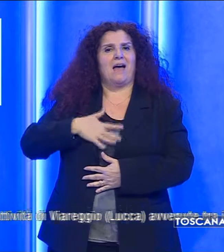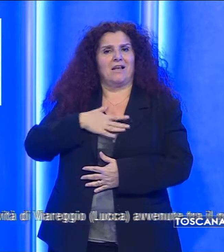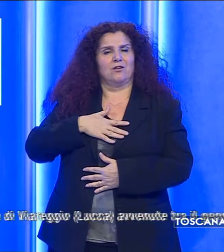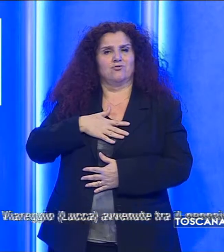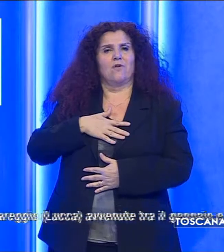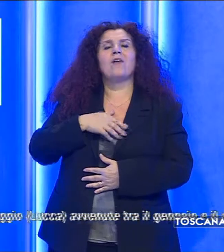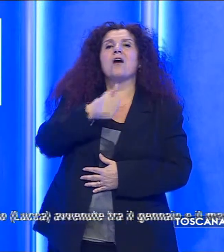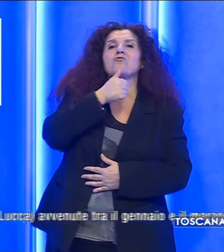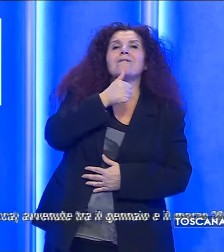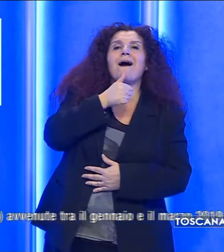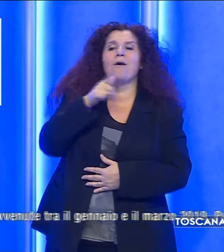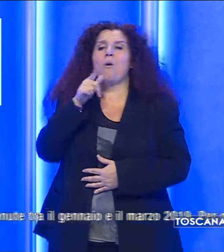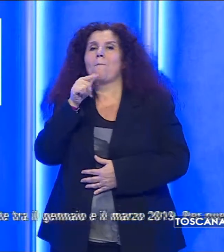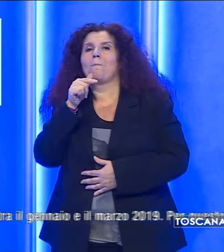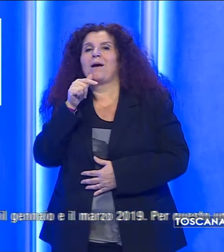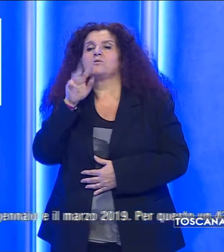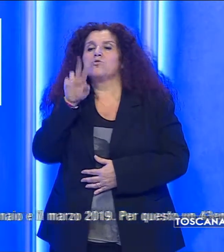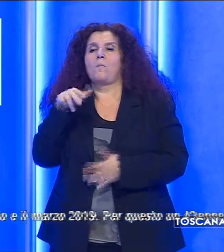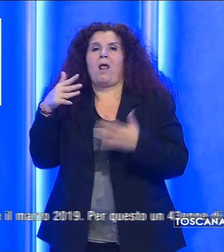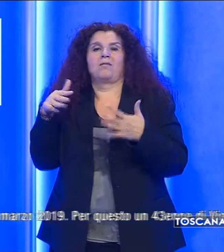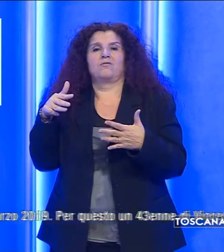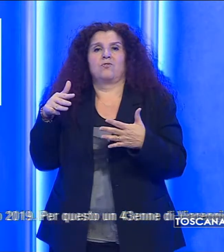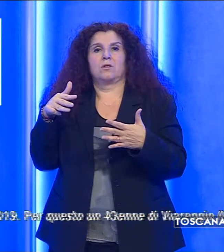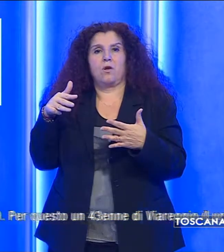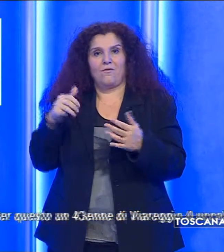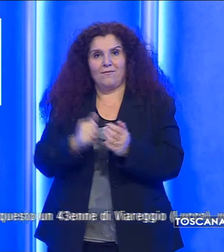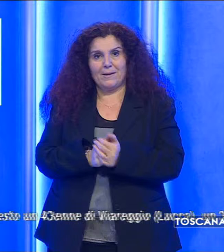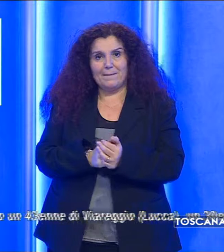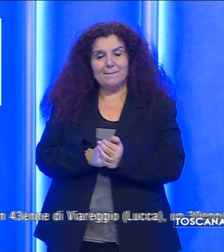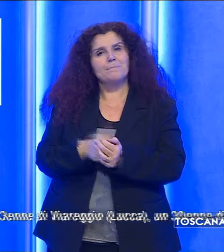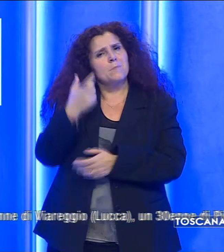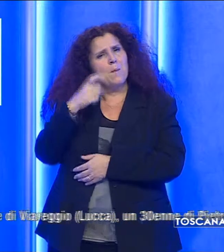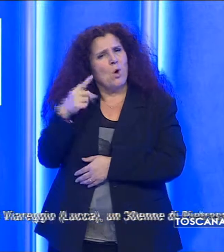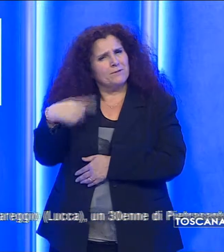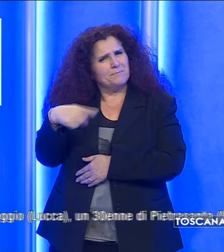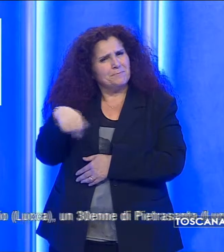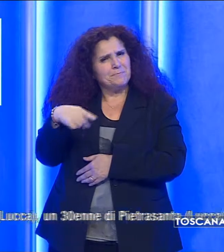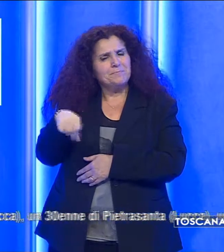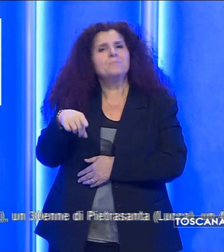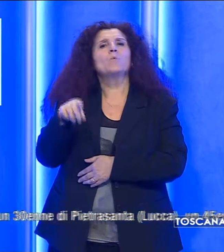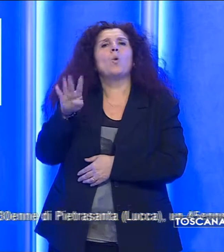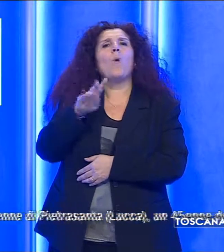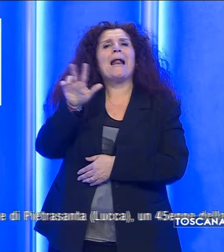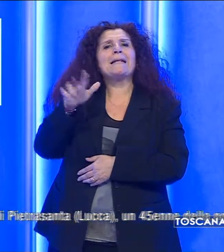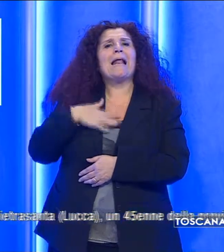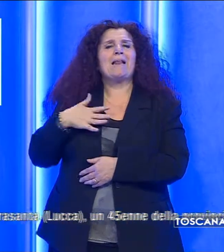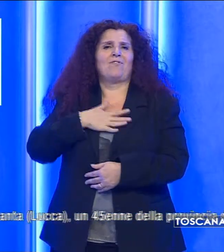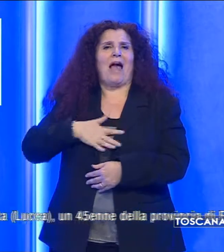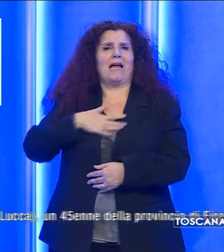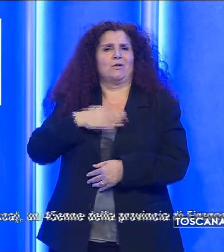tra il gennaio e il marzo 2019. Per questo un 43enne di Viareggio,